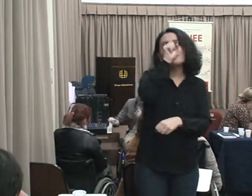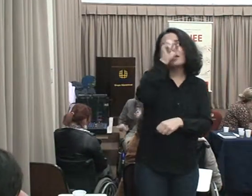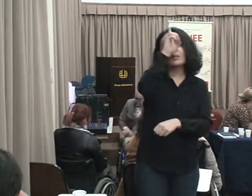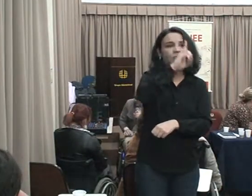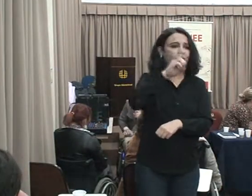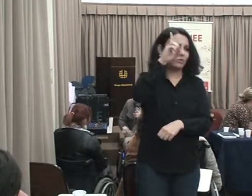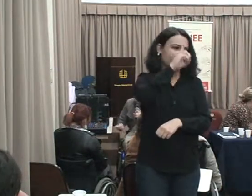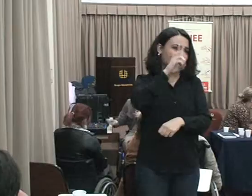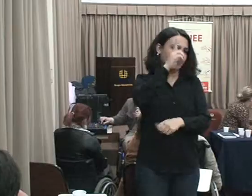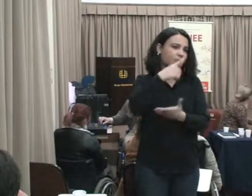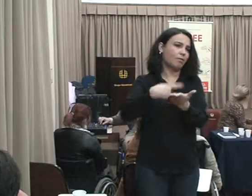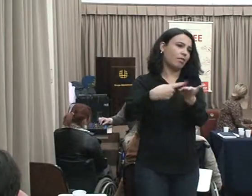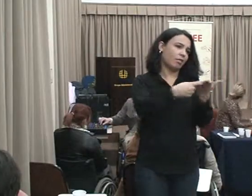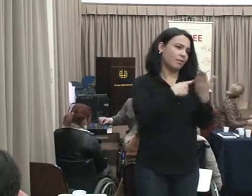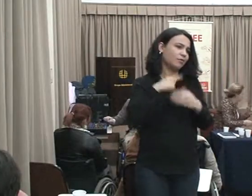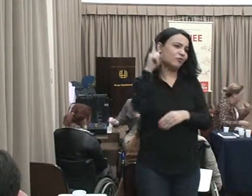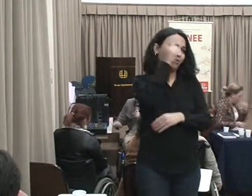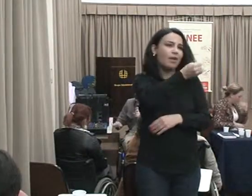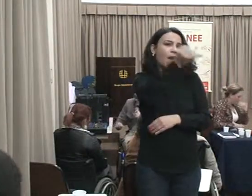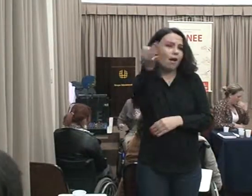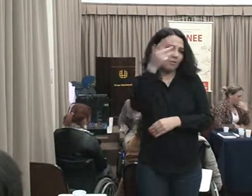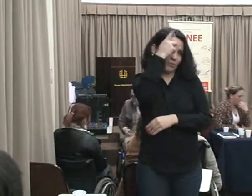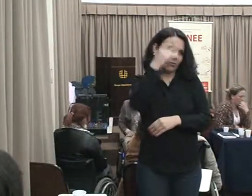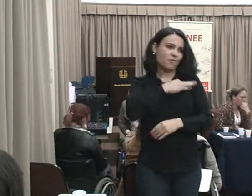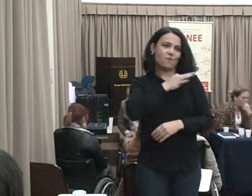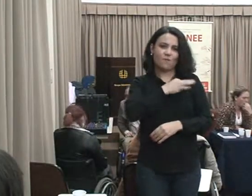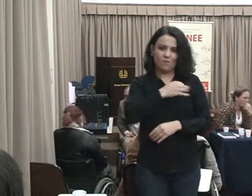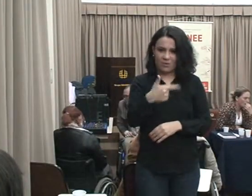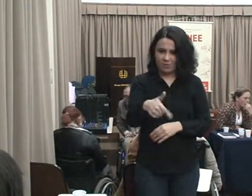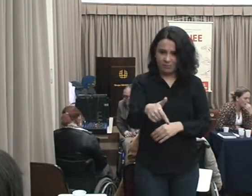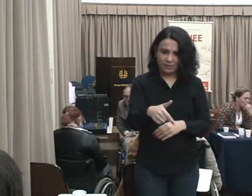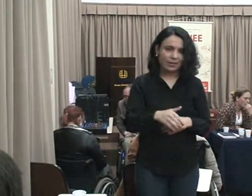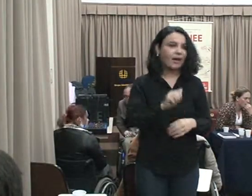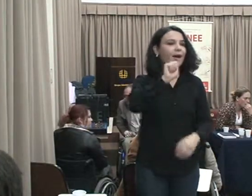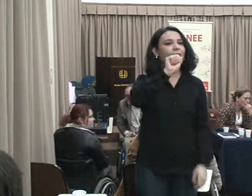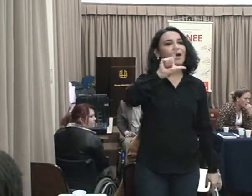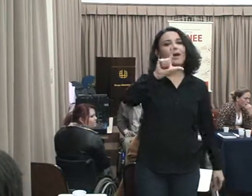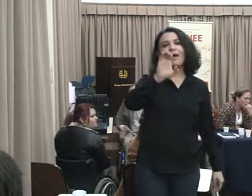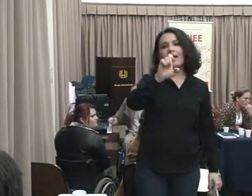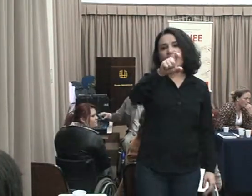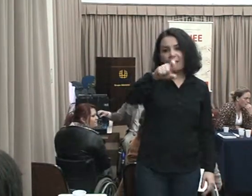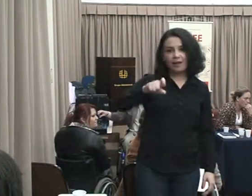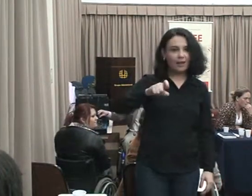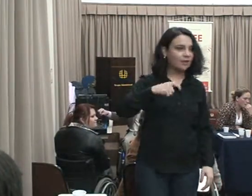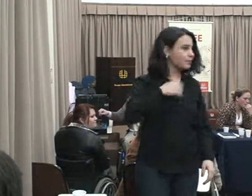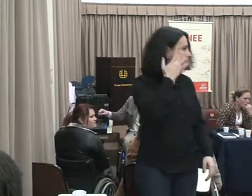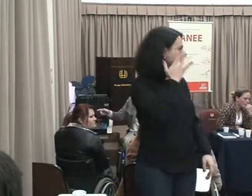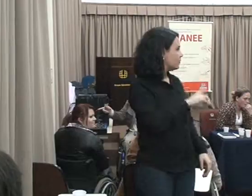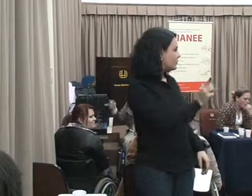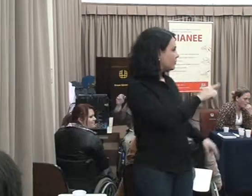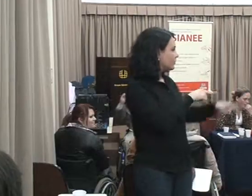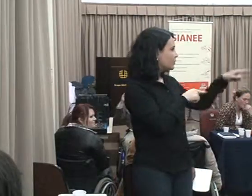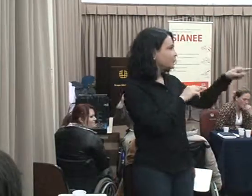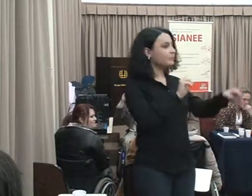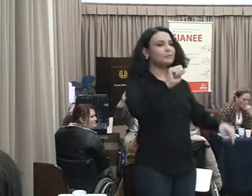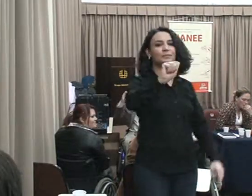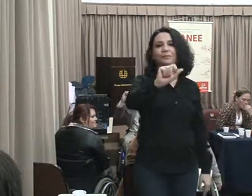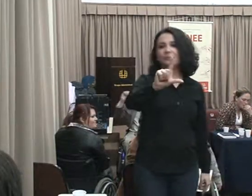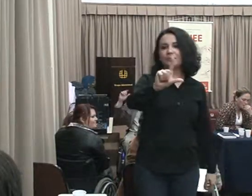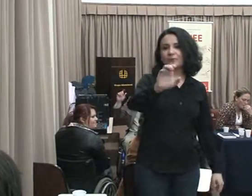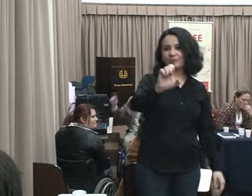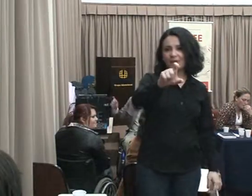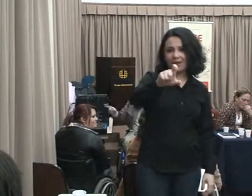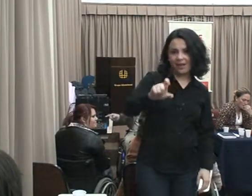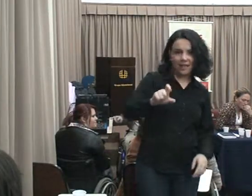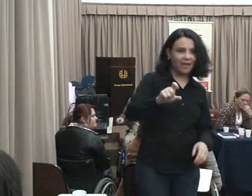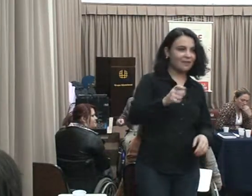Muita coisa, é muito difícil O Alex aqui Essa eu não sabia O Alex, eu levei